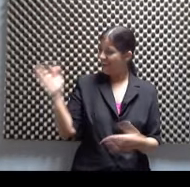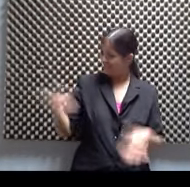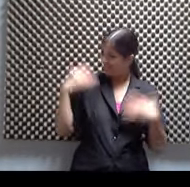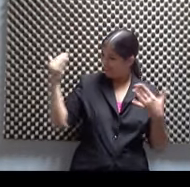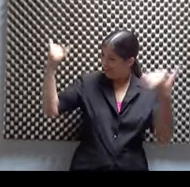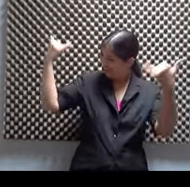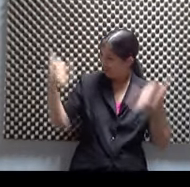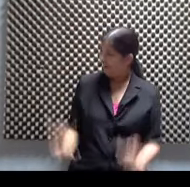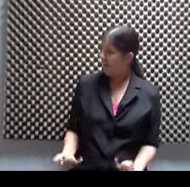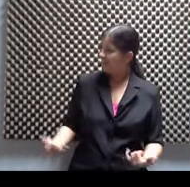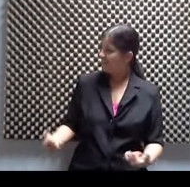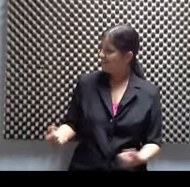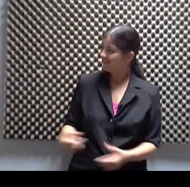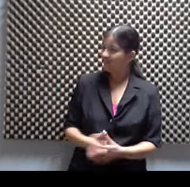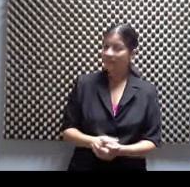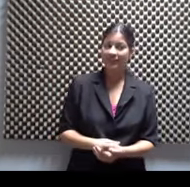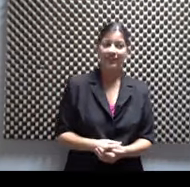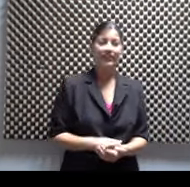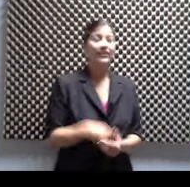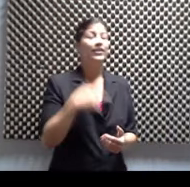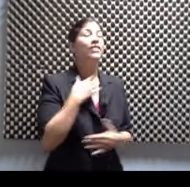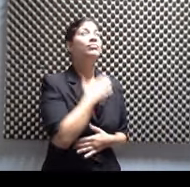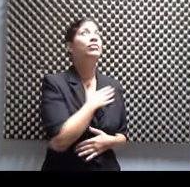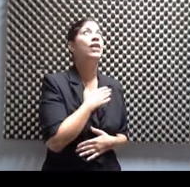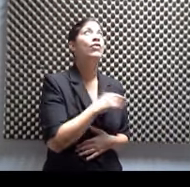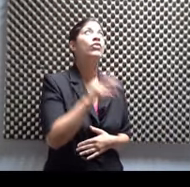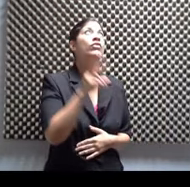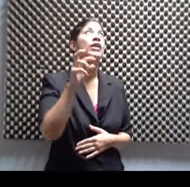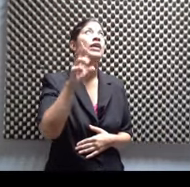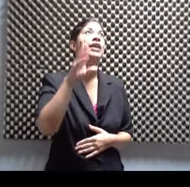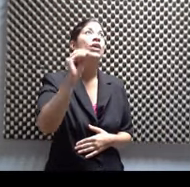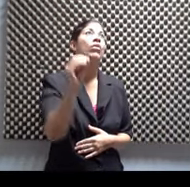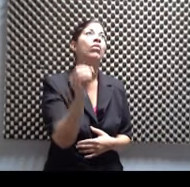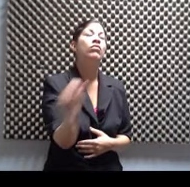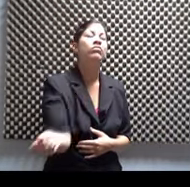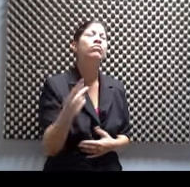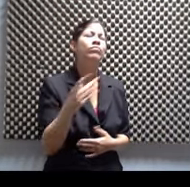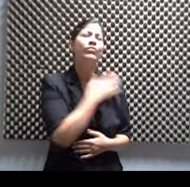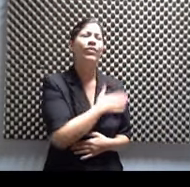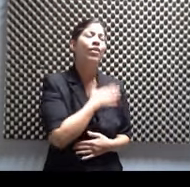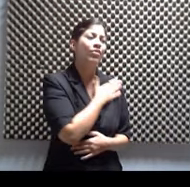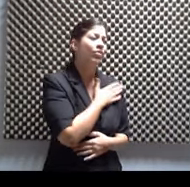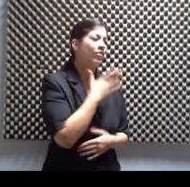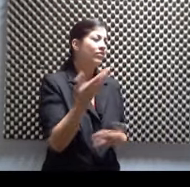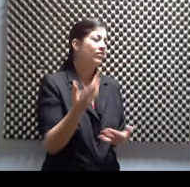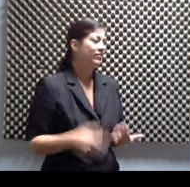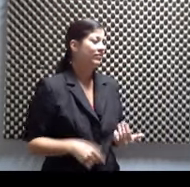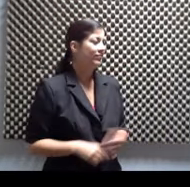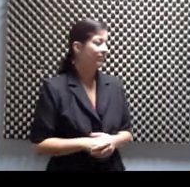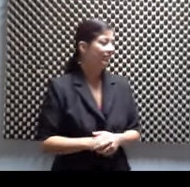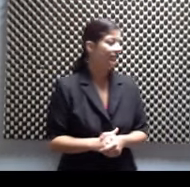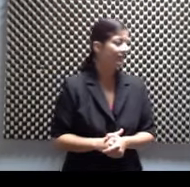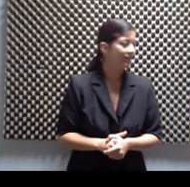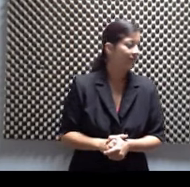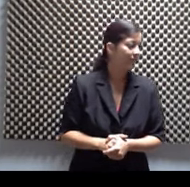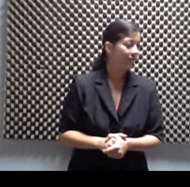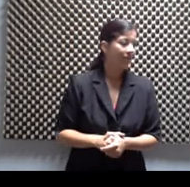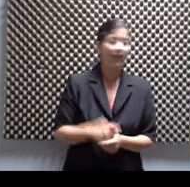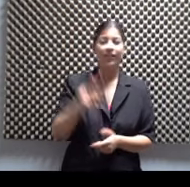Ella está implorando que Verónica vuelva. Sí. alguien dice no, A ver aquí. Vuelvo la boca. Mira, Venus en piel,